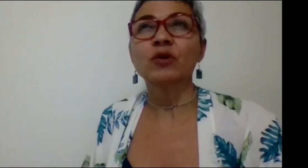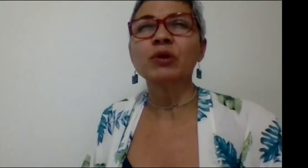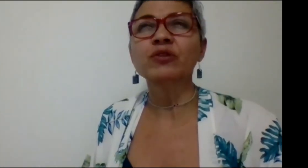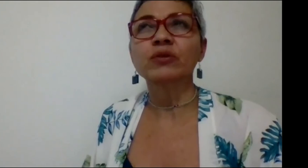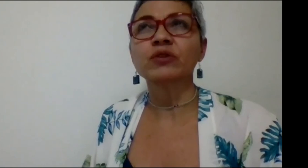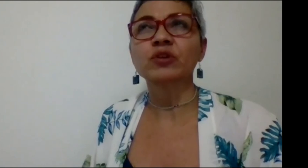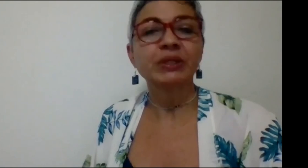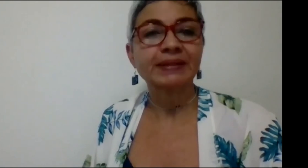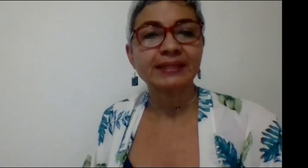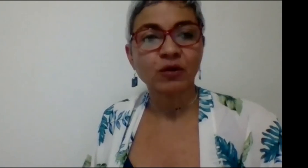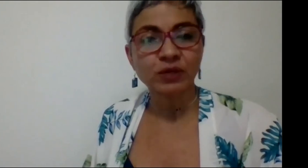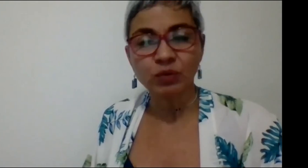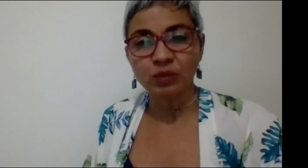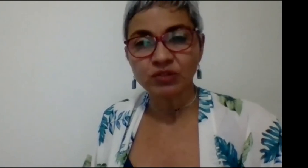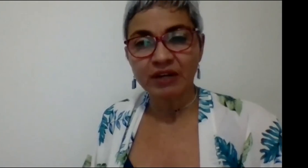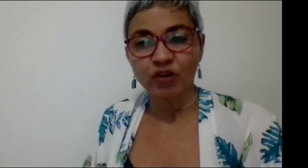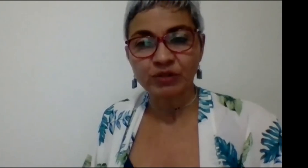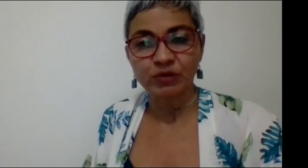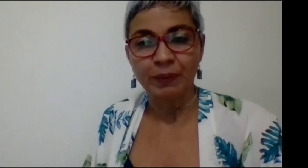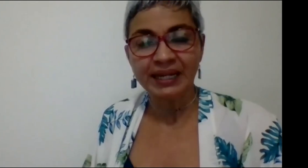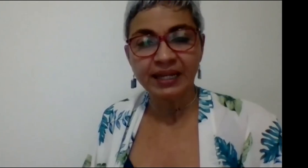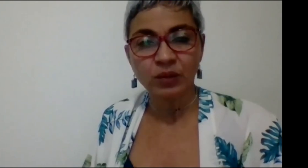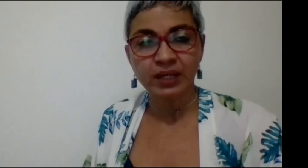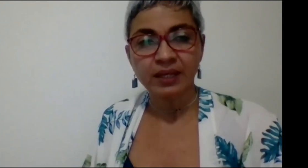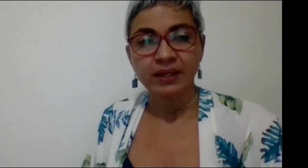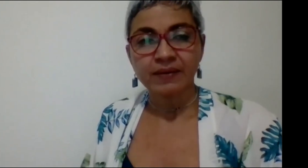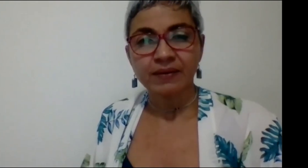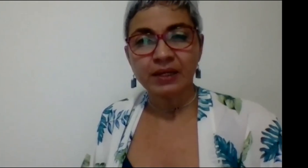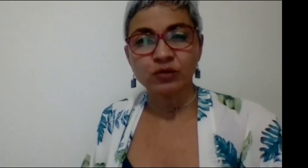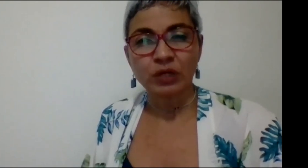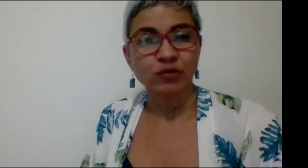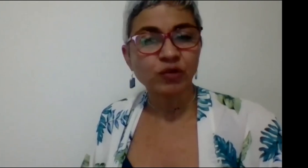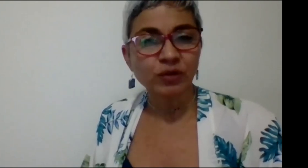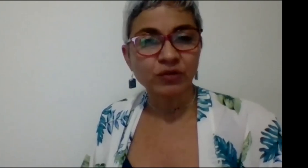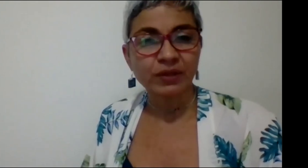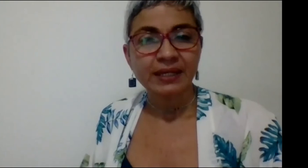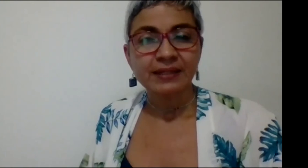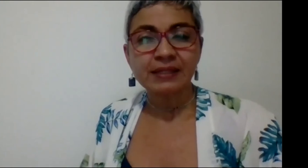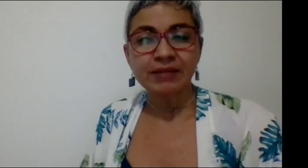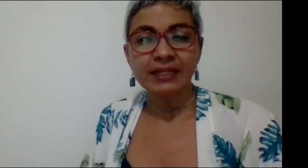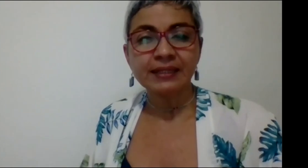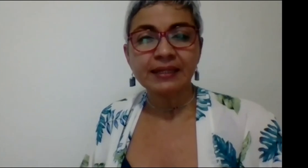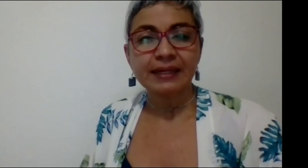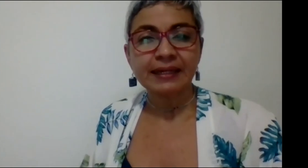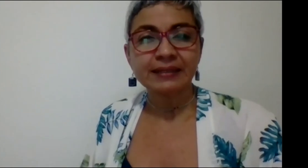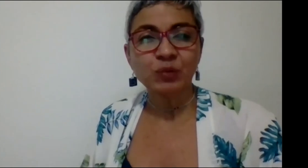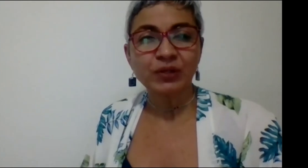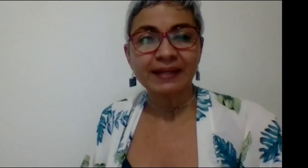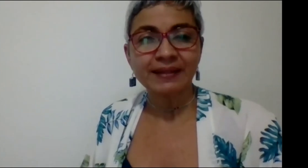cómo nosotros como universidad contribuimos en la formación bilingüe de los sordos. Si bien es importante